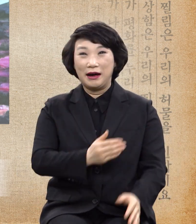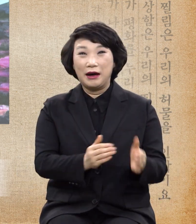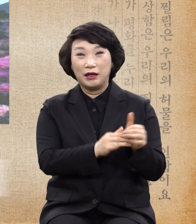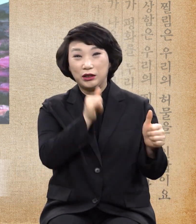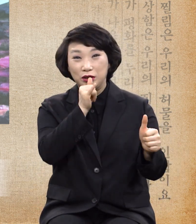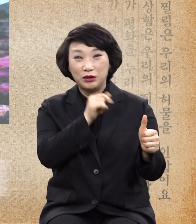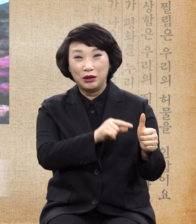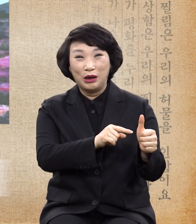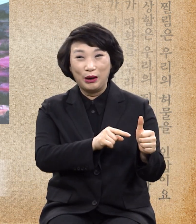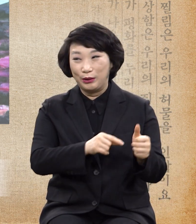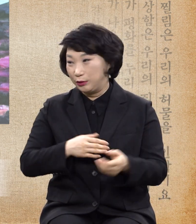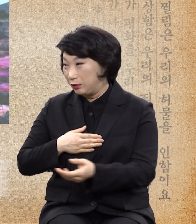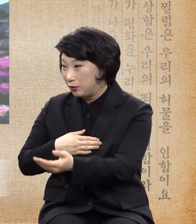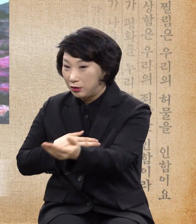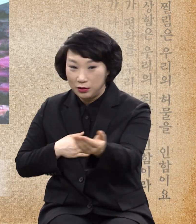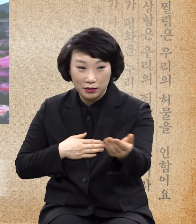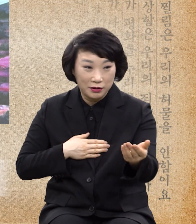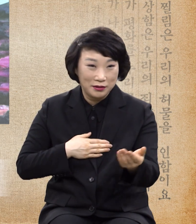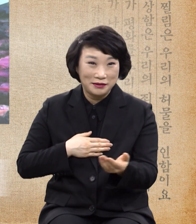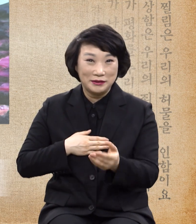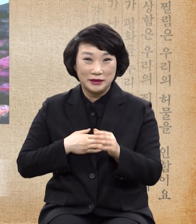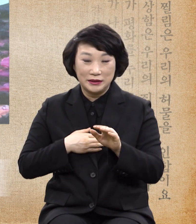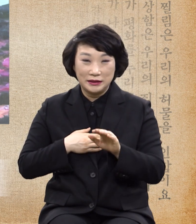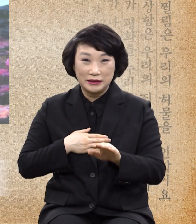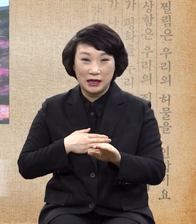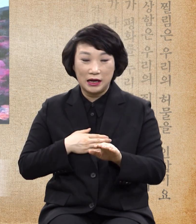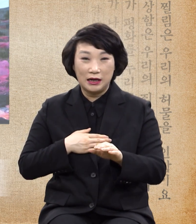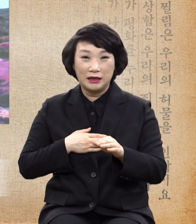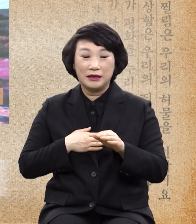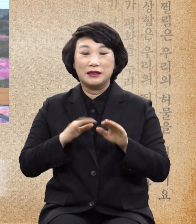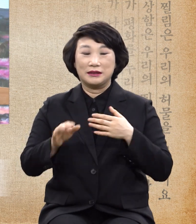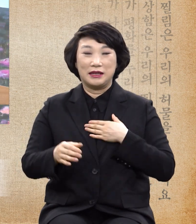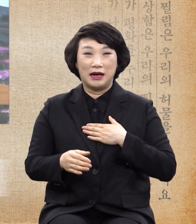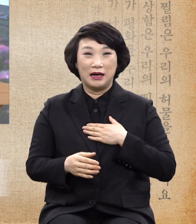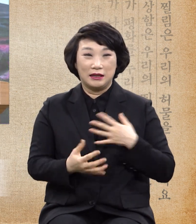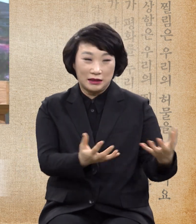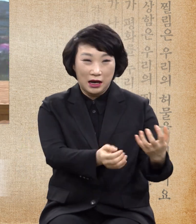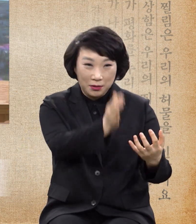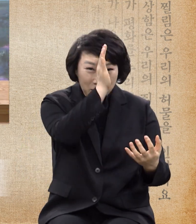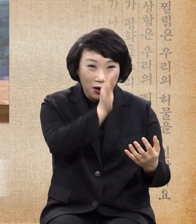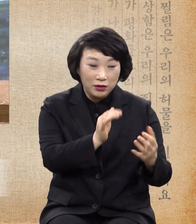여러분이 나 환자보다 나한 게 뭐 있어요?